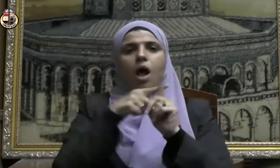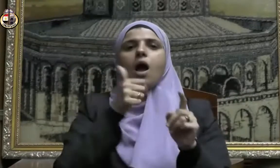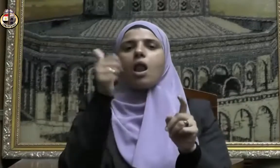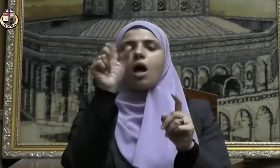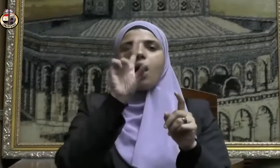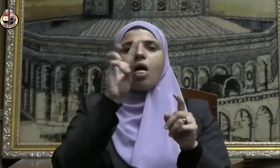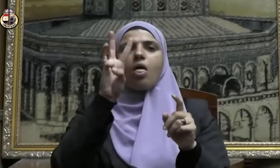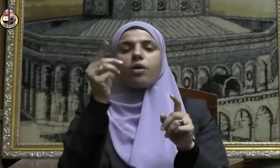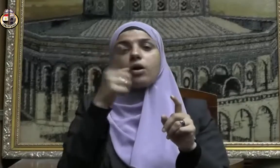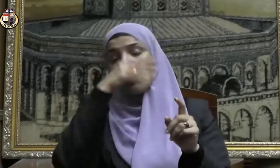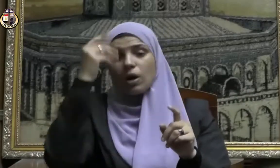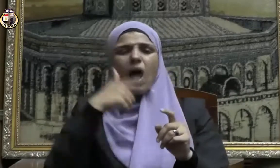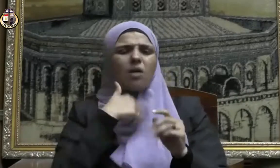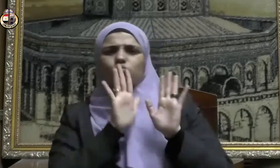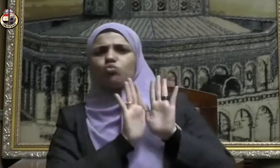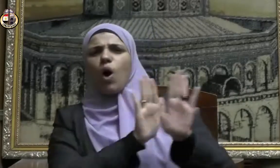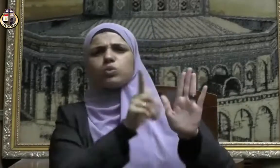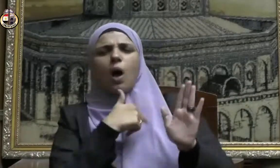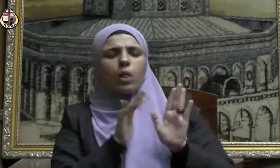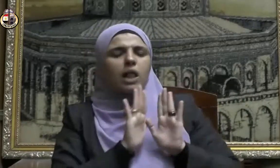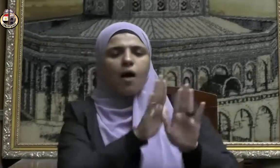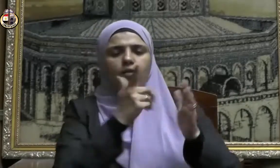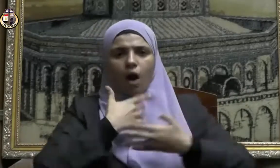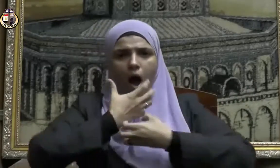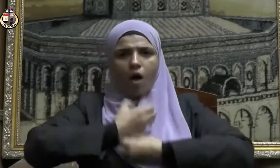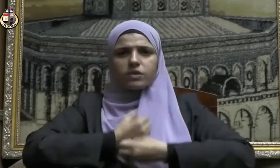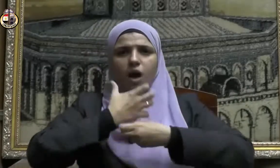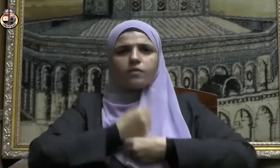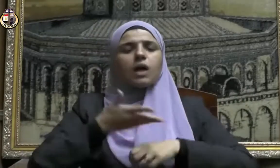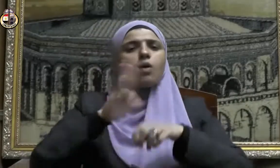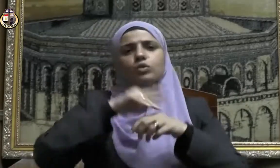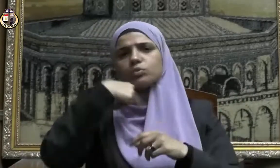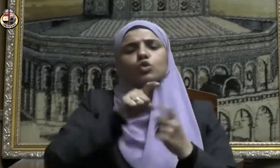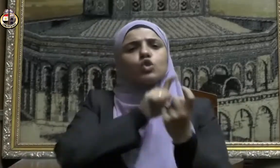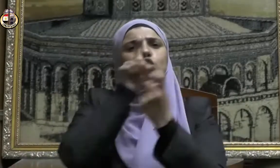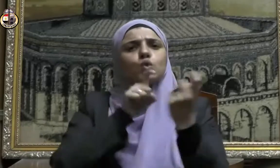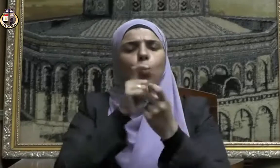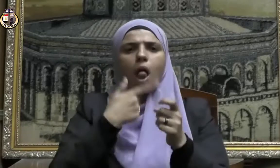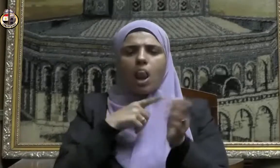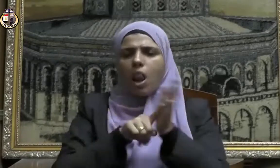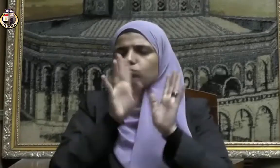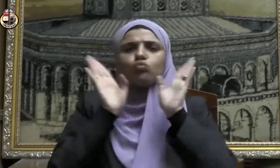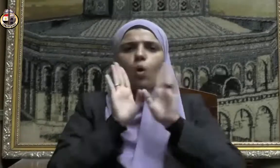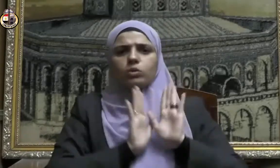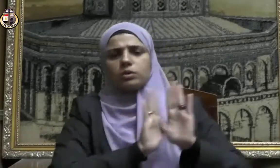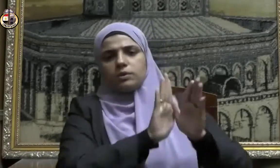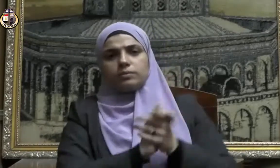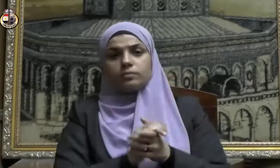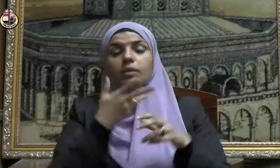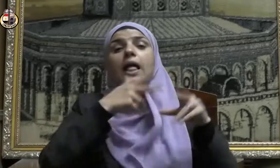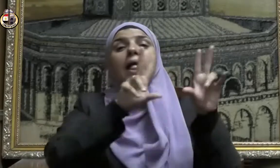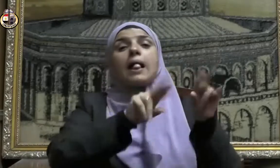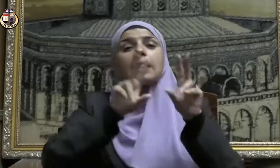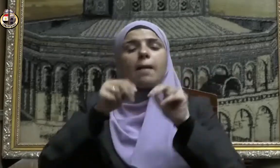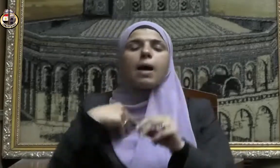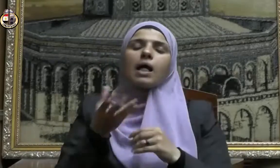والاستغناء والتعفف للسؤال والابتذال كما يتعلم